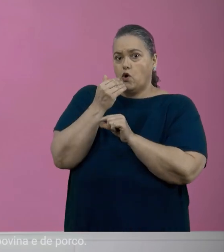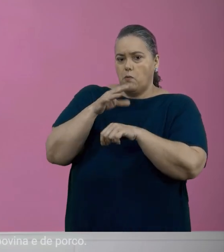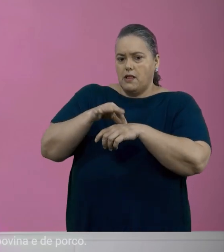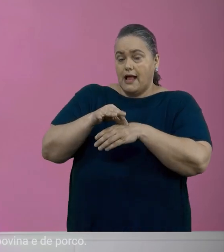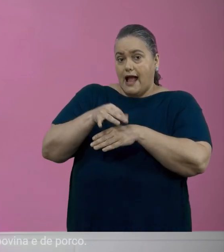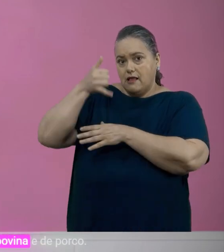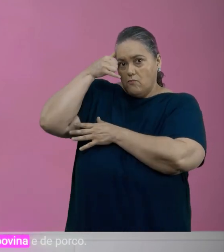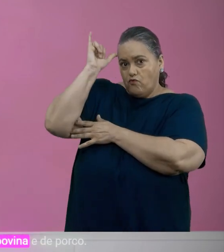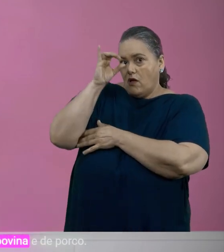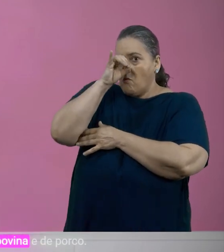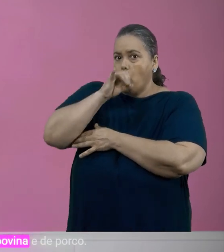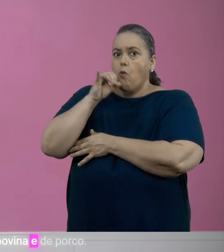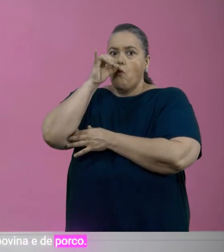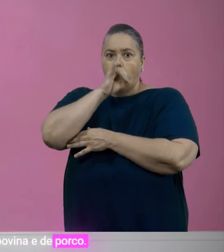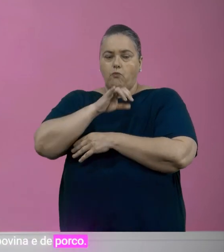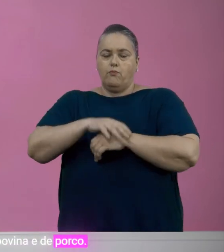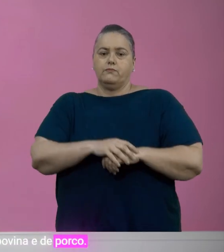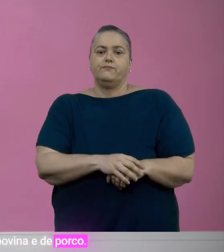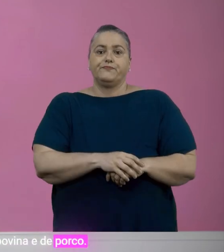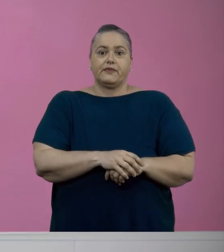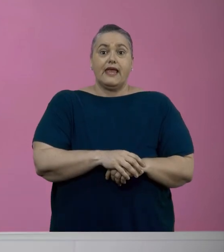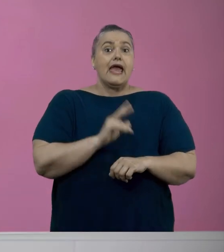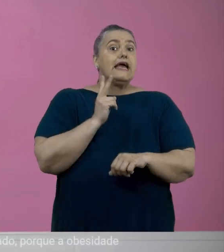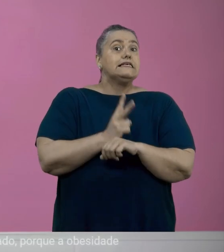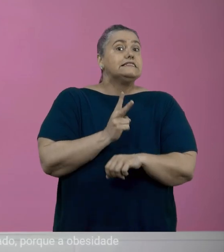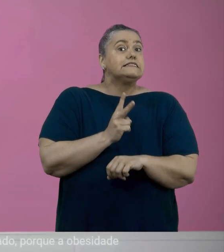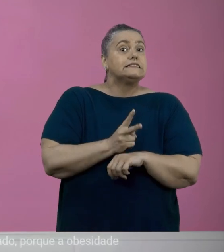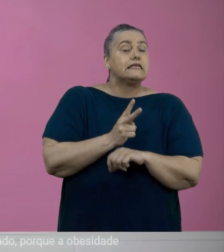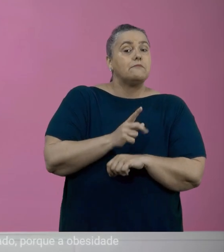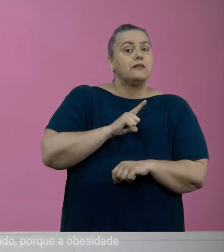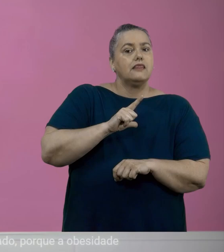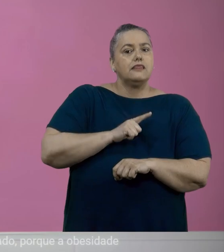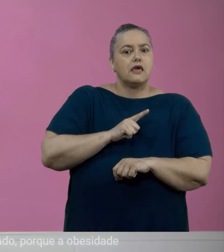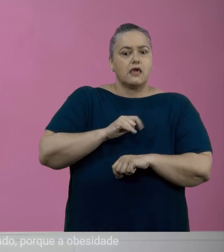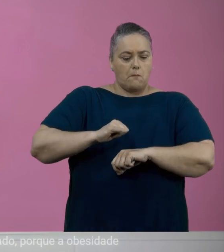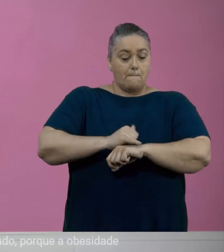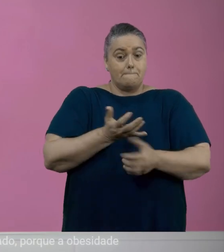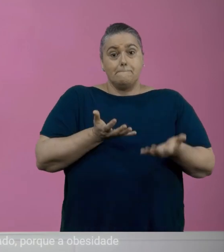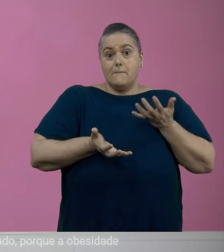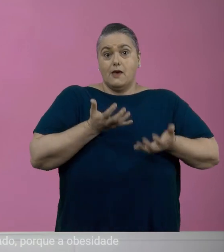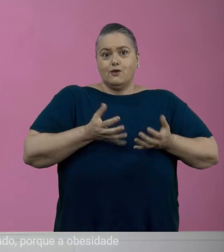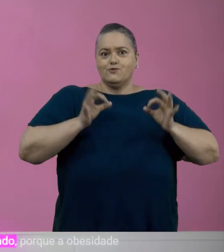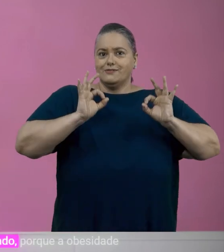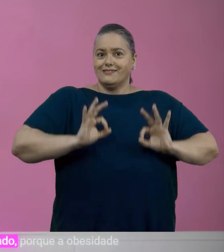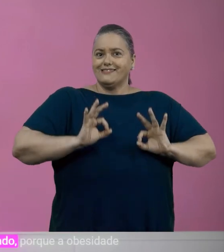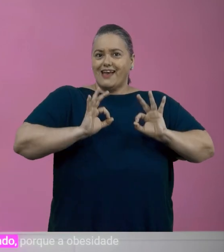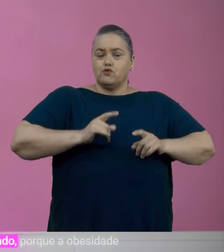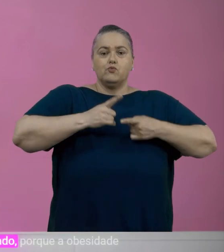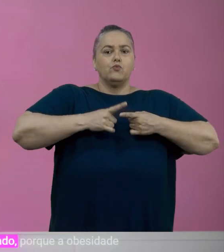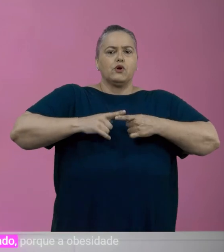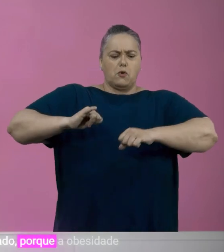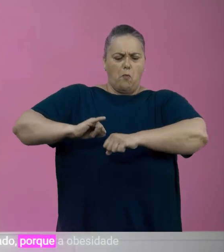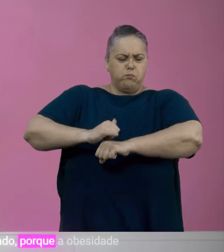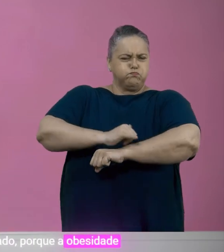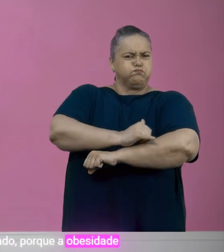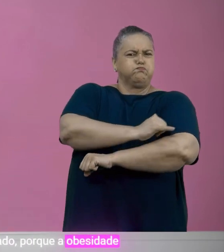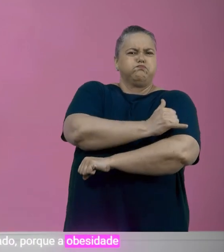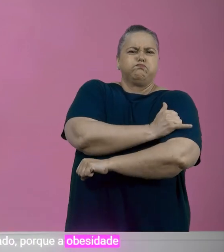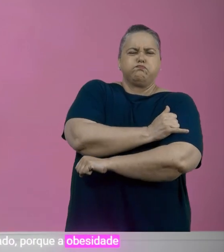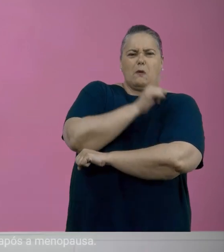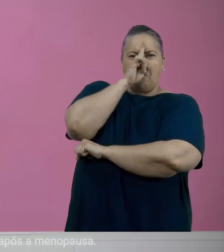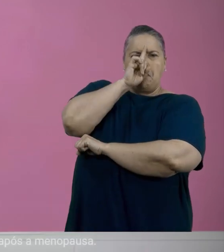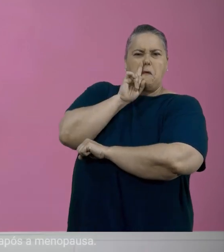ingestão de carne bovina e de porco. Mantenha sempre o peso corporal adequado, porque a